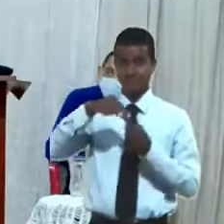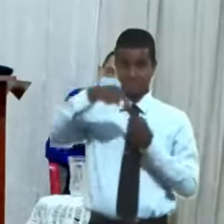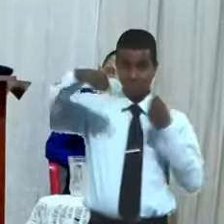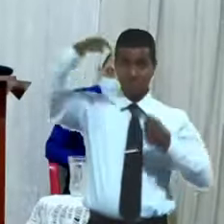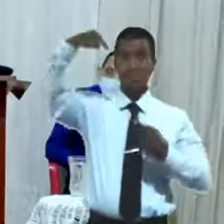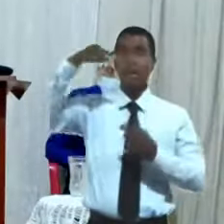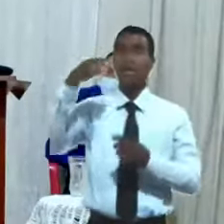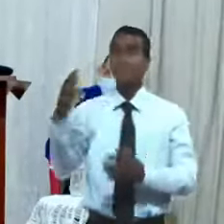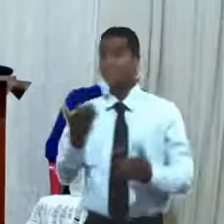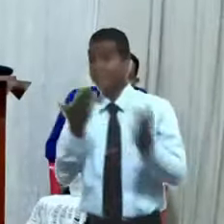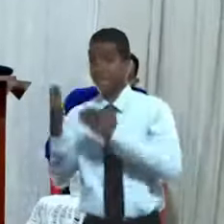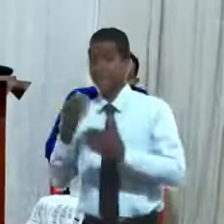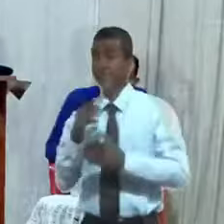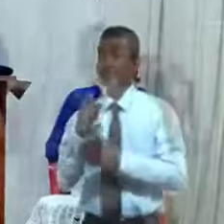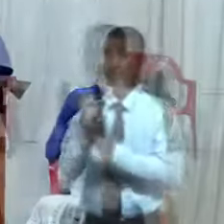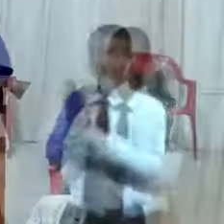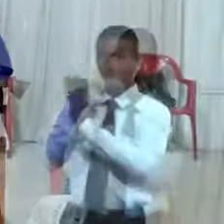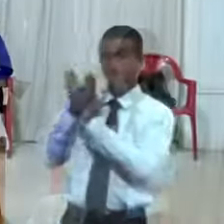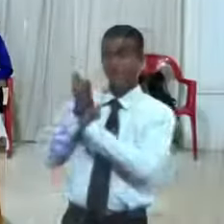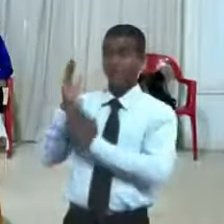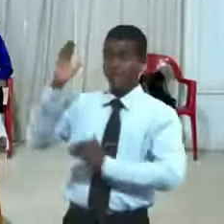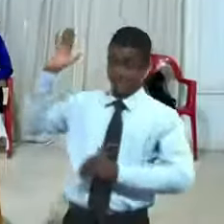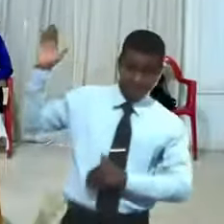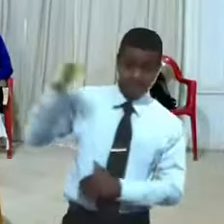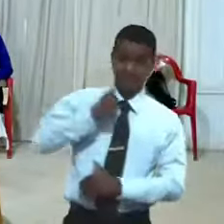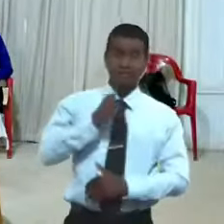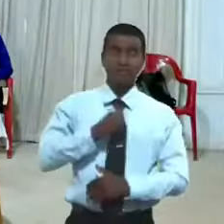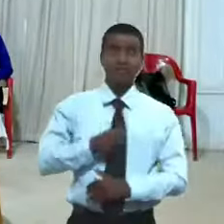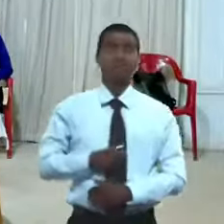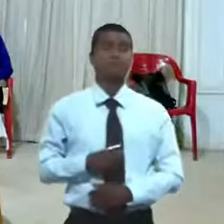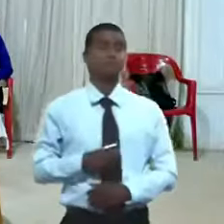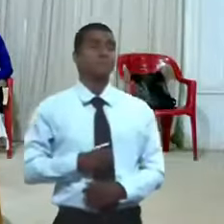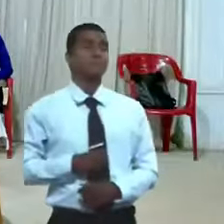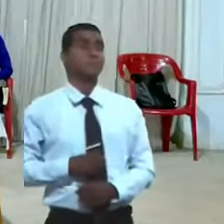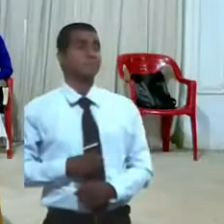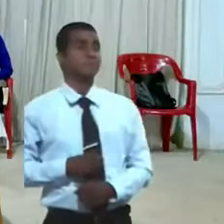militares a sus órdenes mi jefe